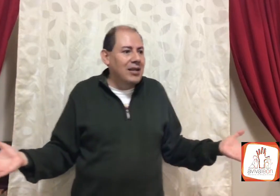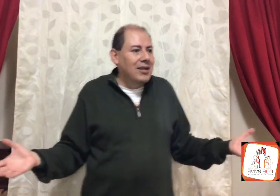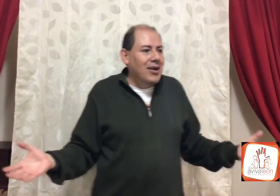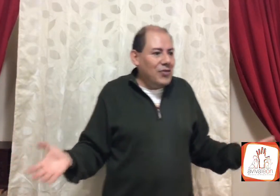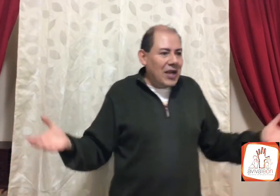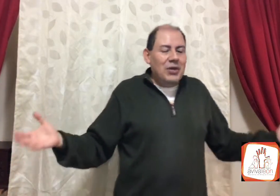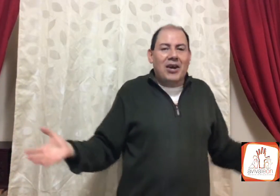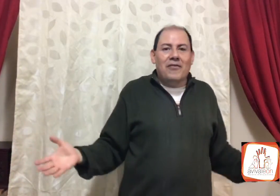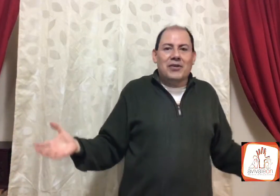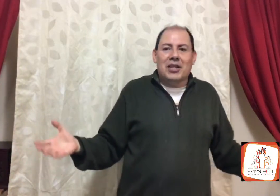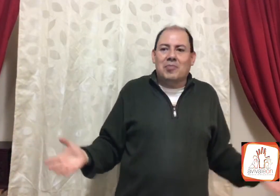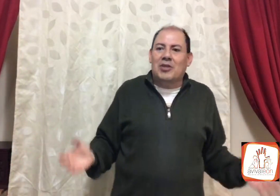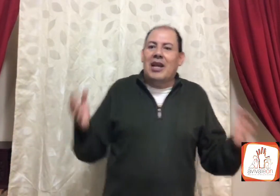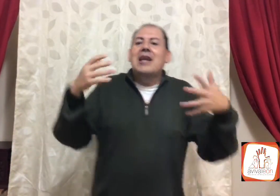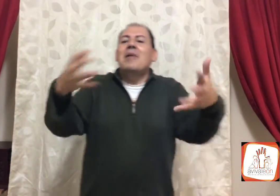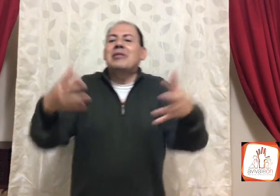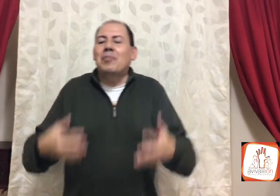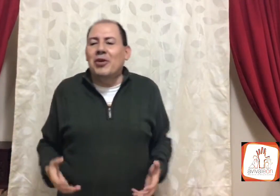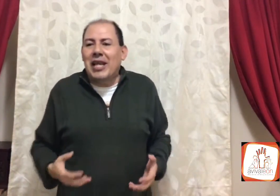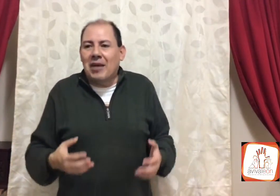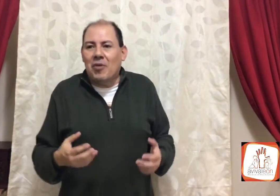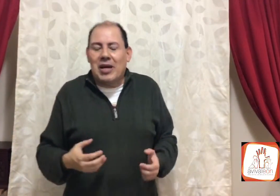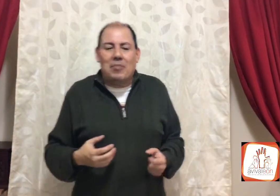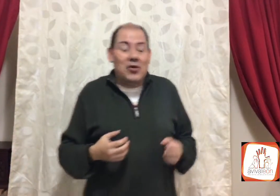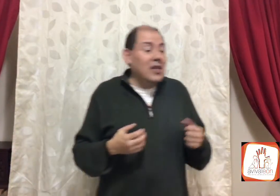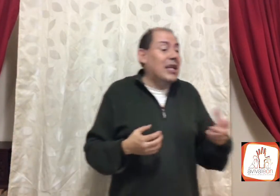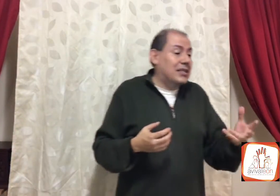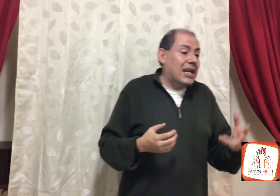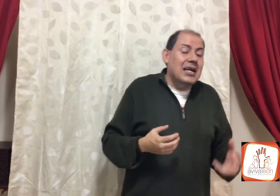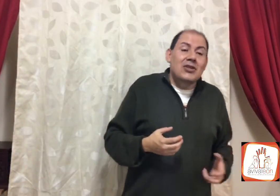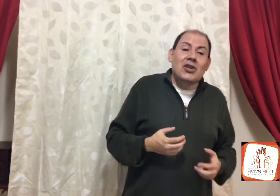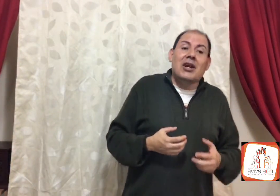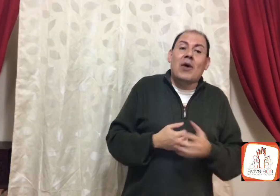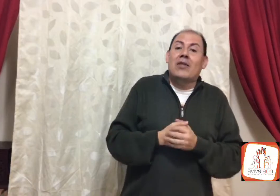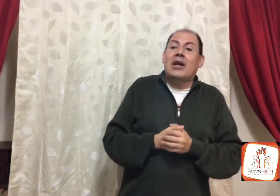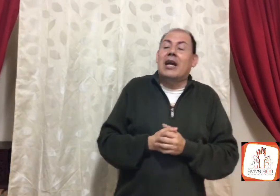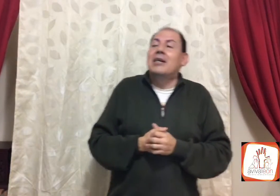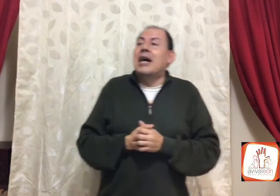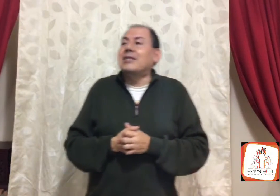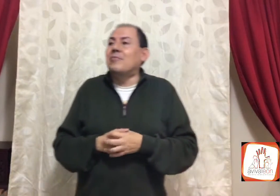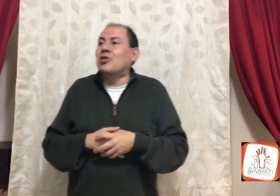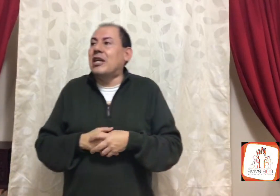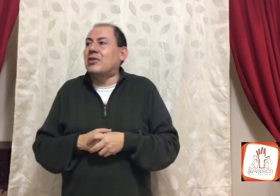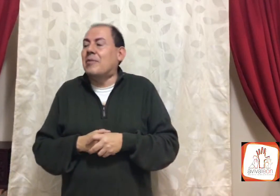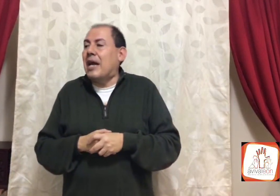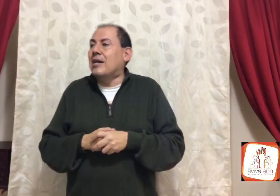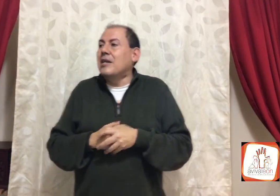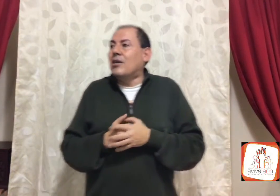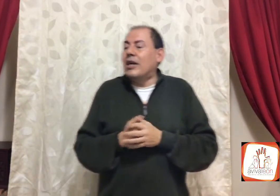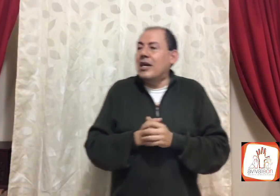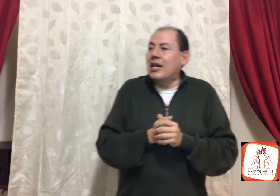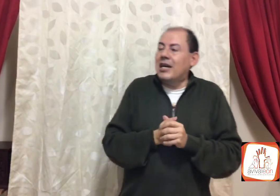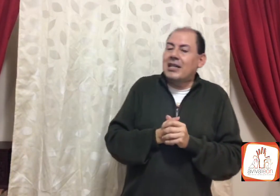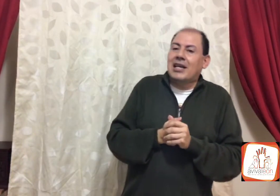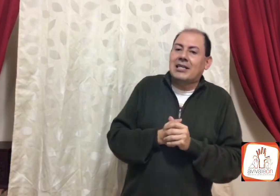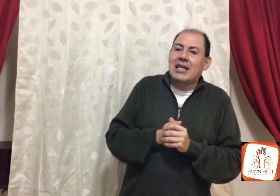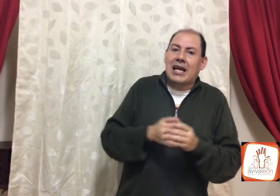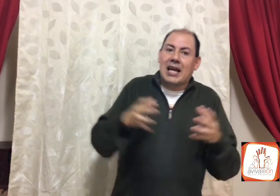o tengo una confusión espiritual, vamos a poner un ejemplo rápido, yo te decía, yo recuerdo que hace muchos años había gente que decía que